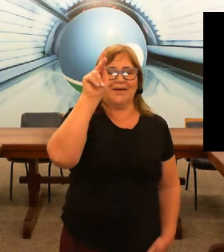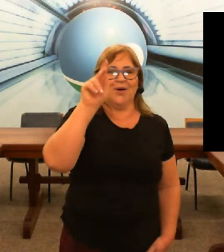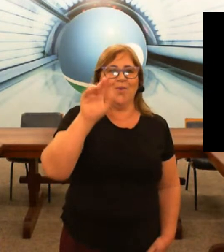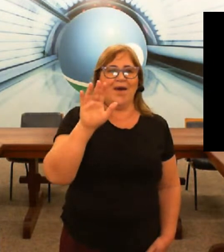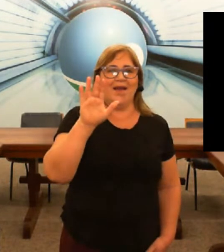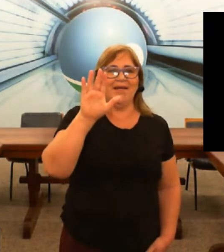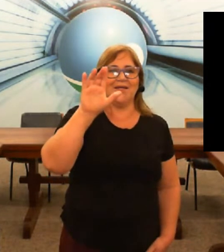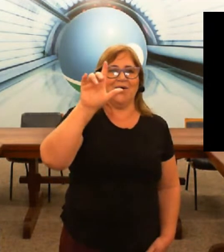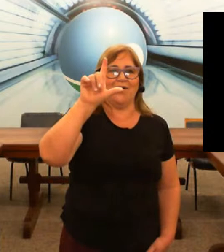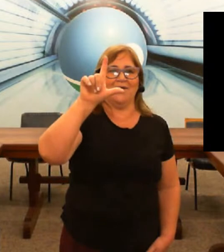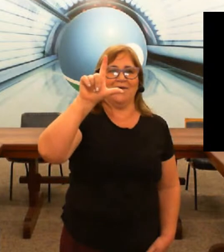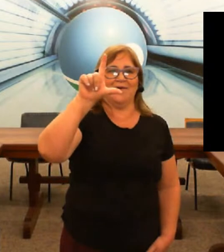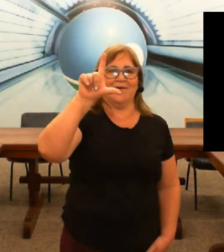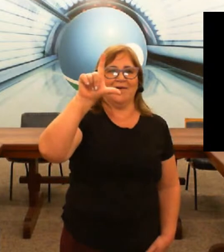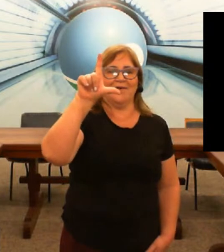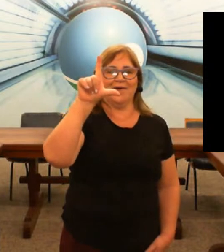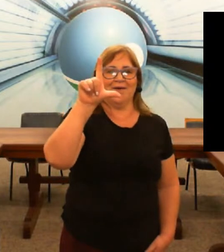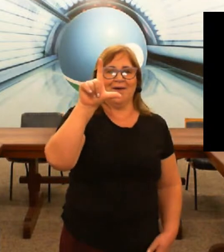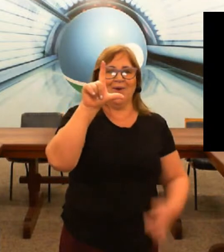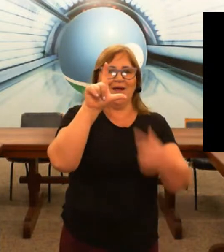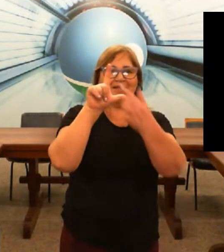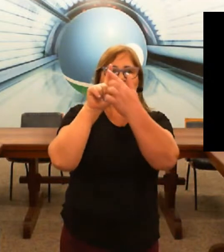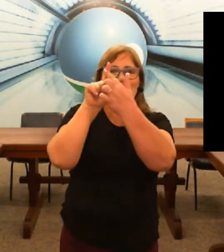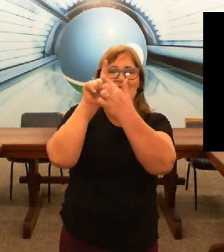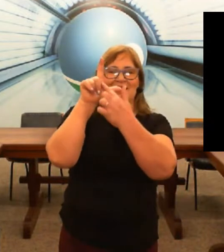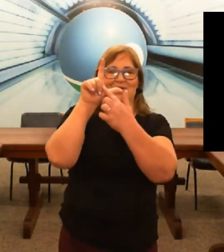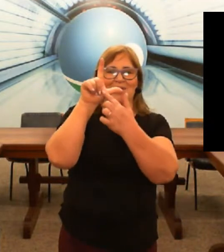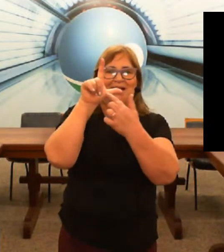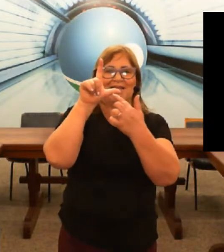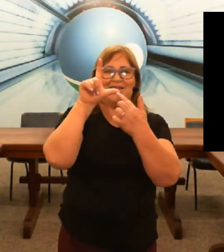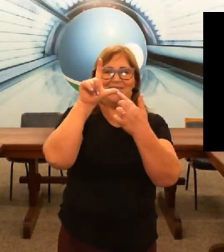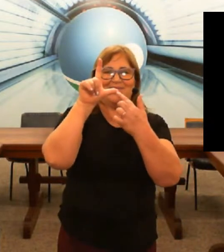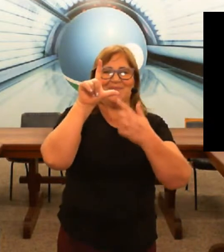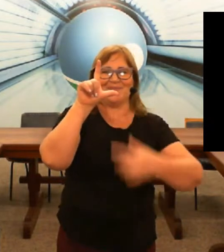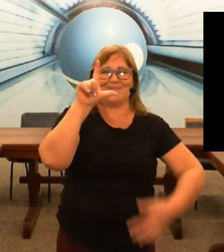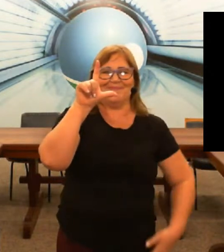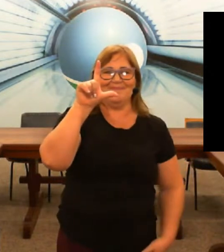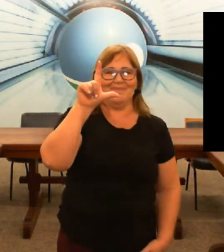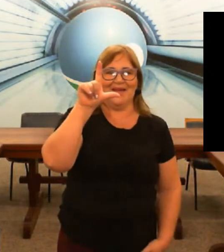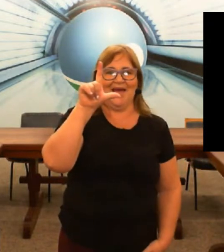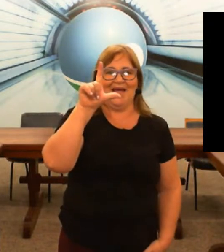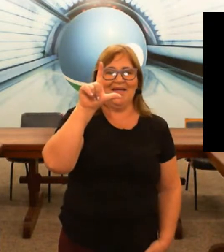o L aqui ó ó o L desenhado aqui como é que é lindo L